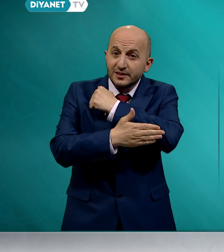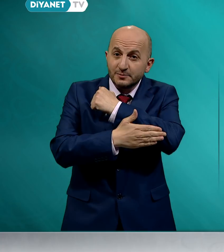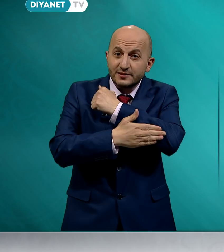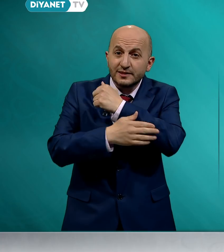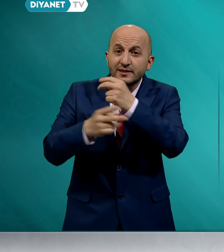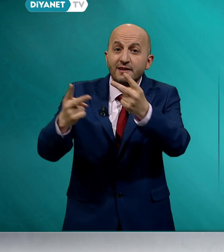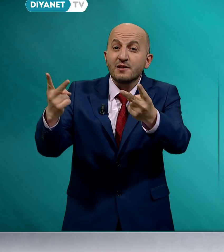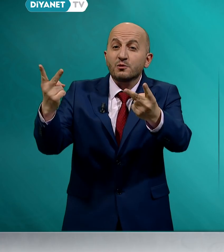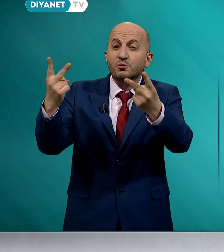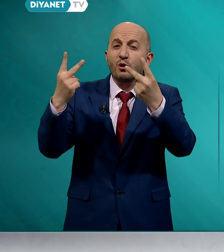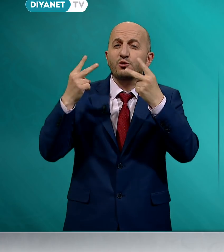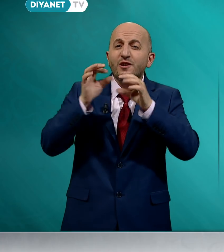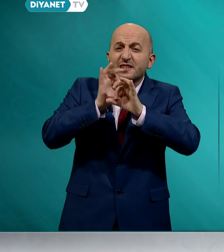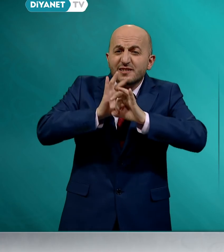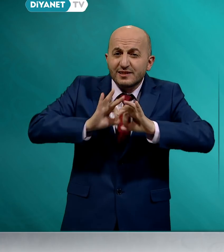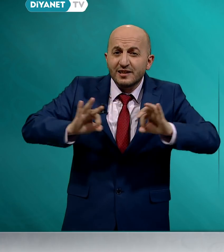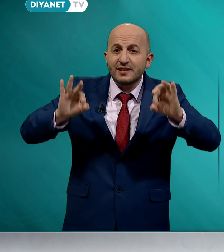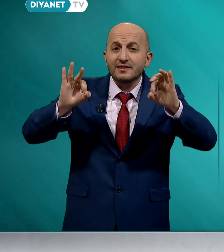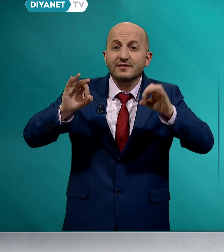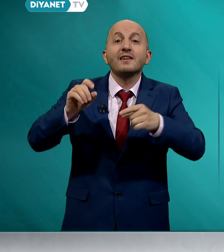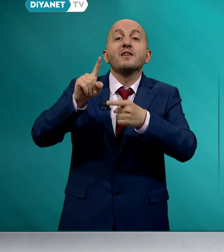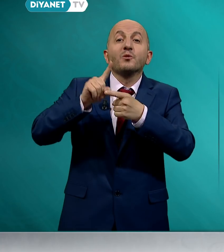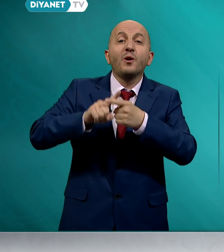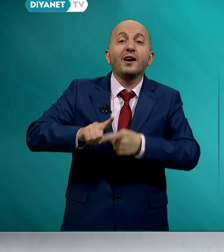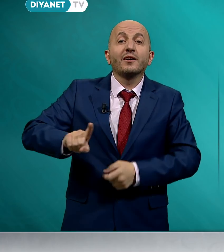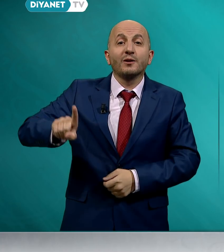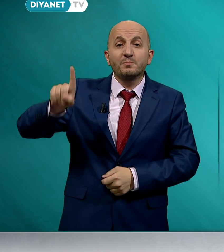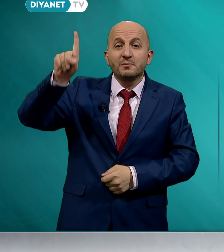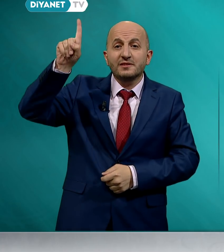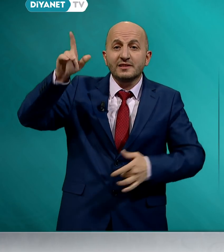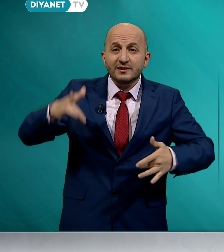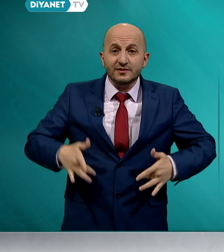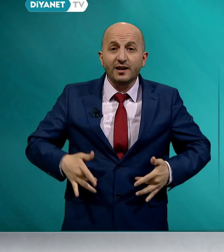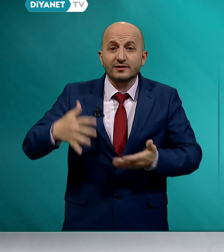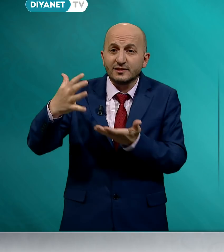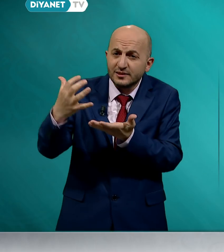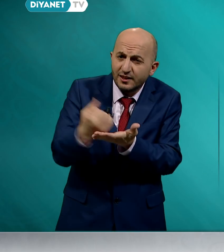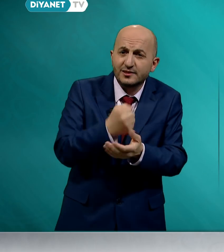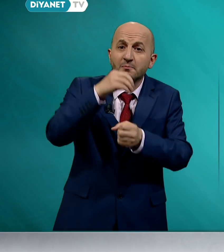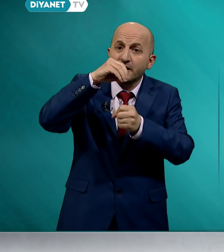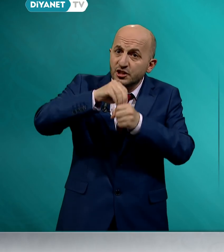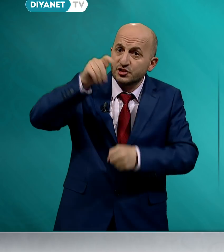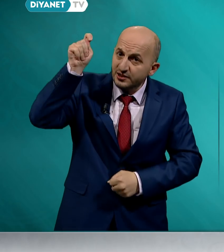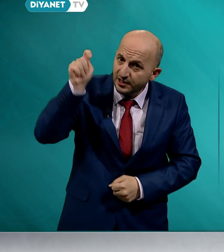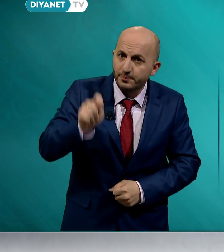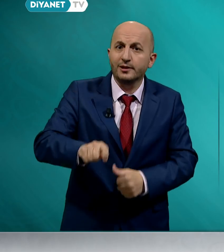Yardımlarımızı gösterişsiz ve Rabbimizin rızasını kazanmak için yapalım.